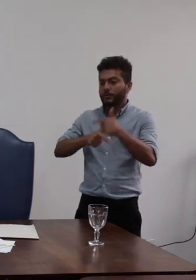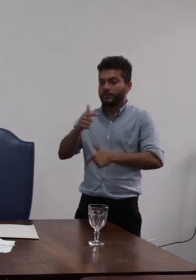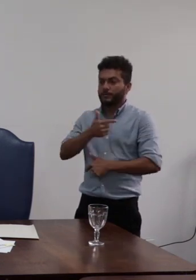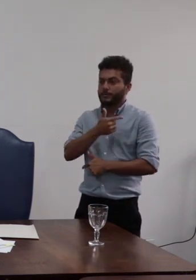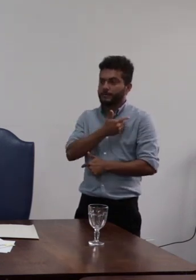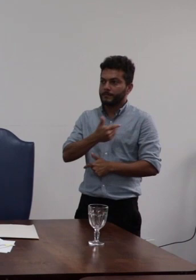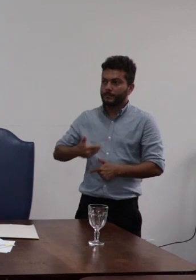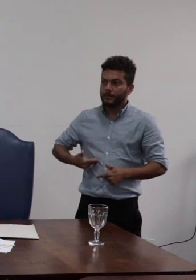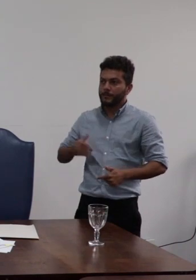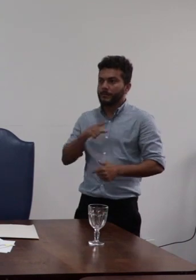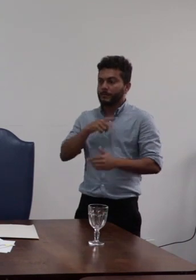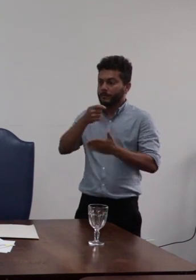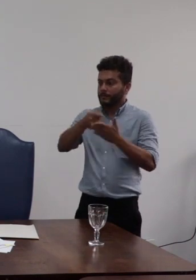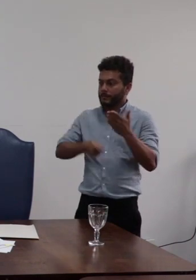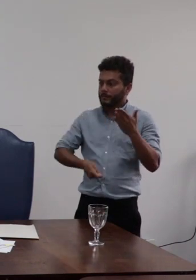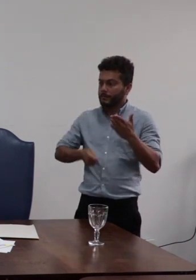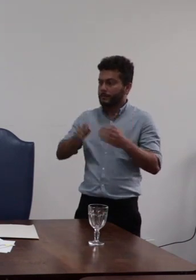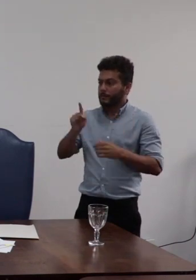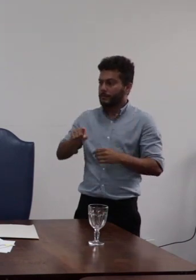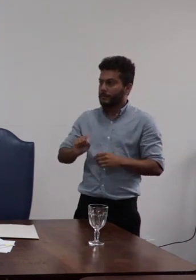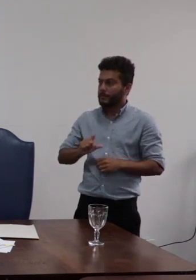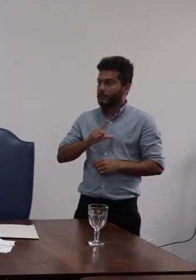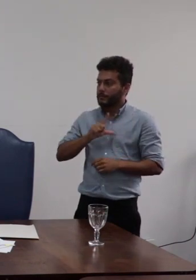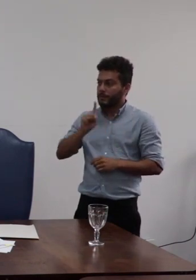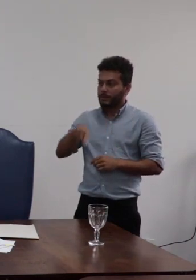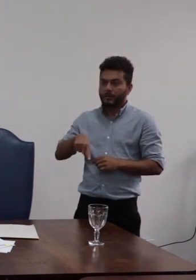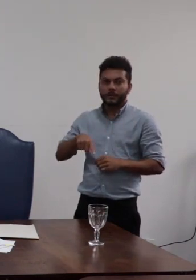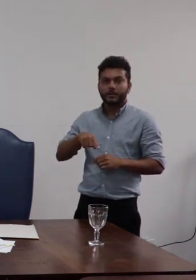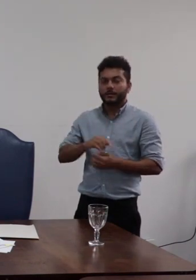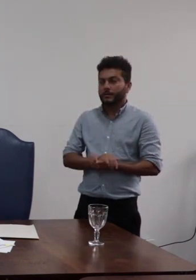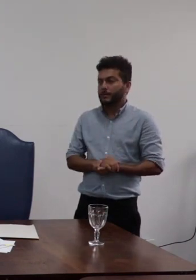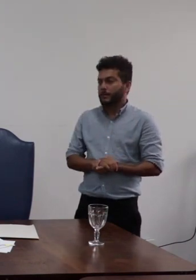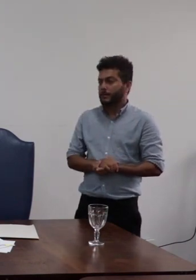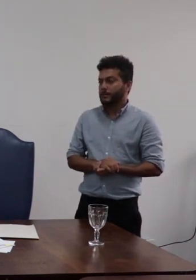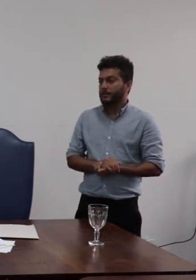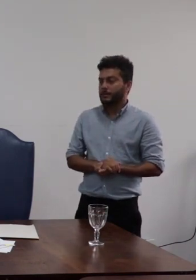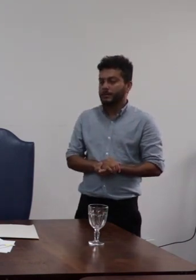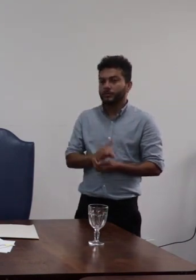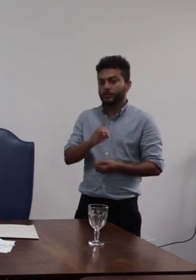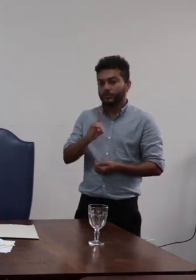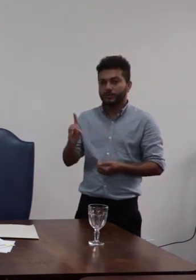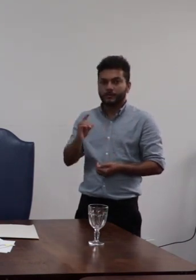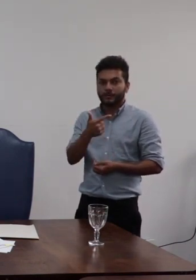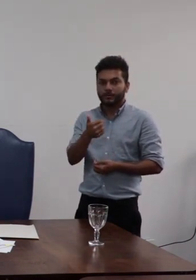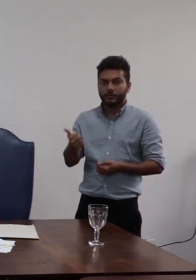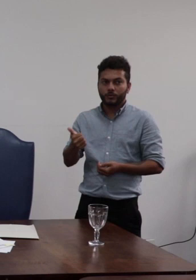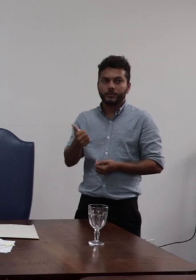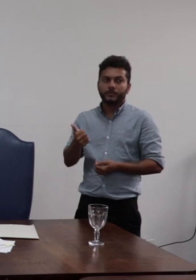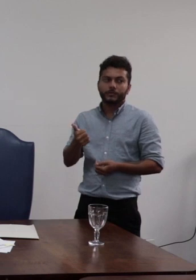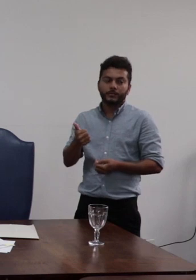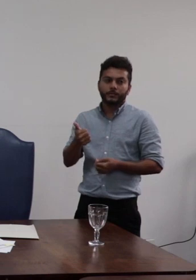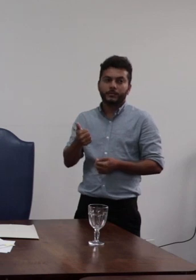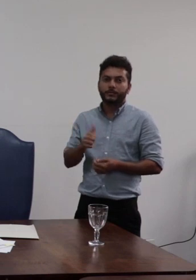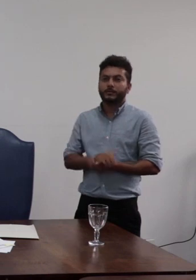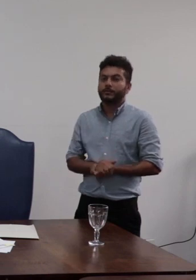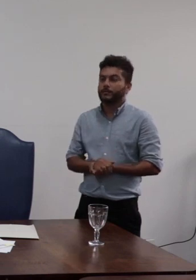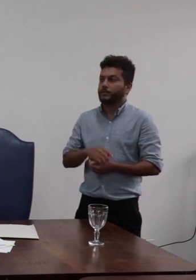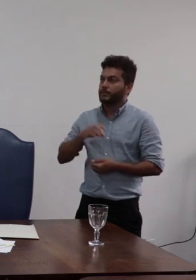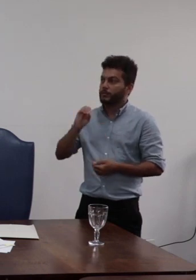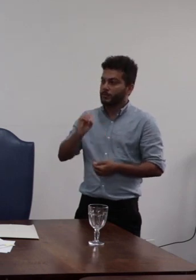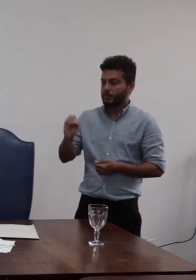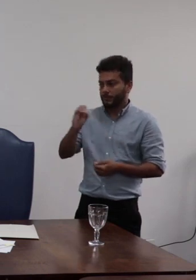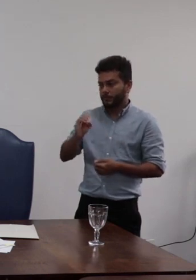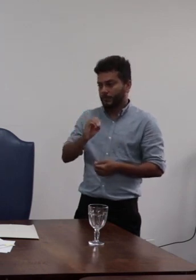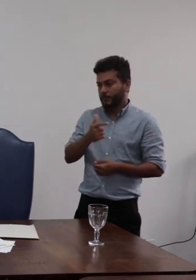parecer favorável ao magnífico reitor no dia 21 de 10 de 2022 a qual reproduz